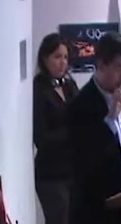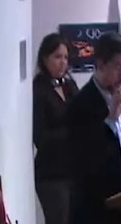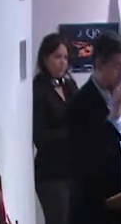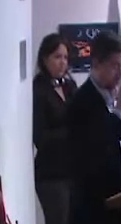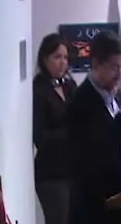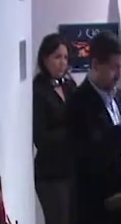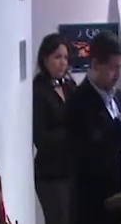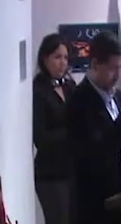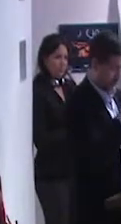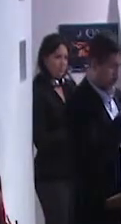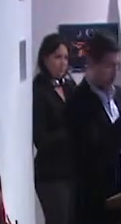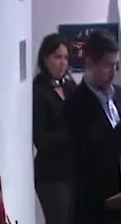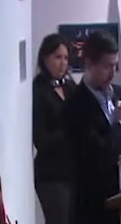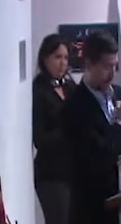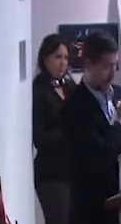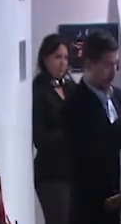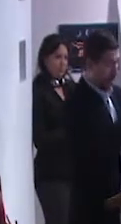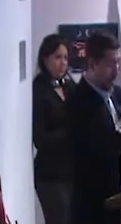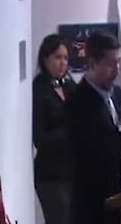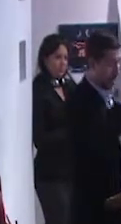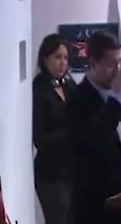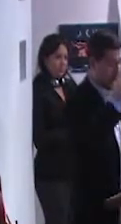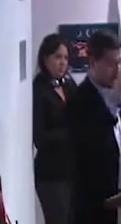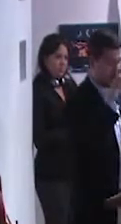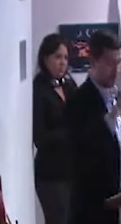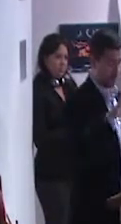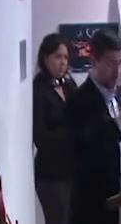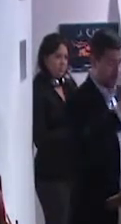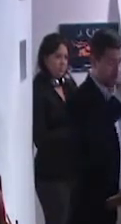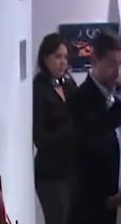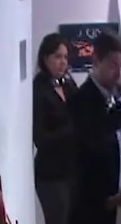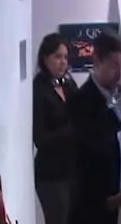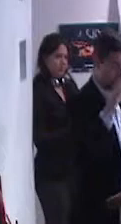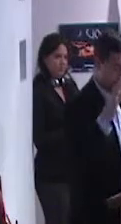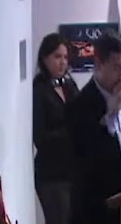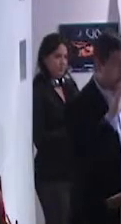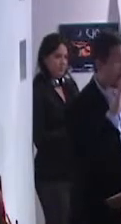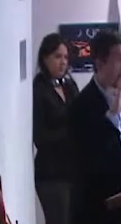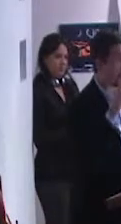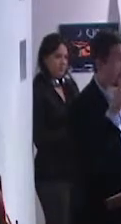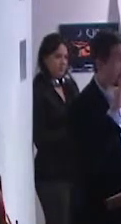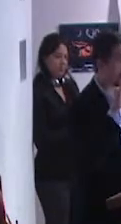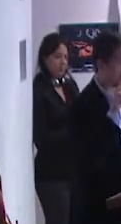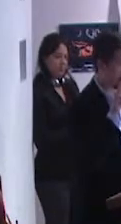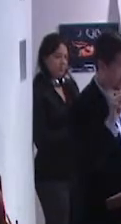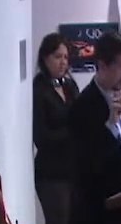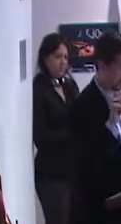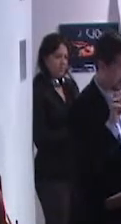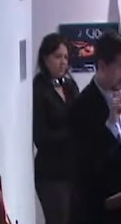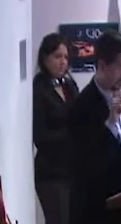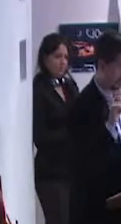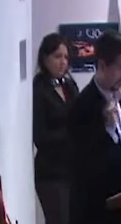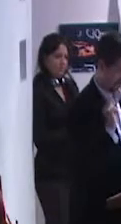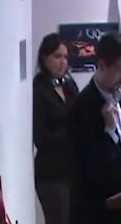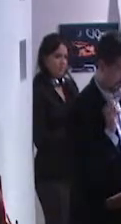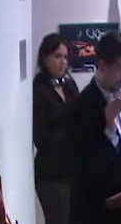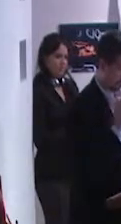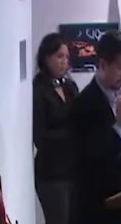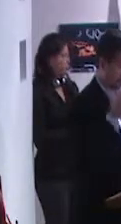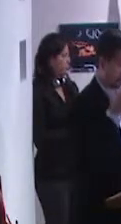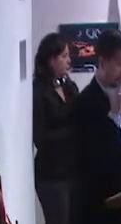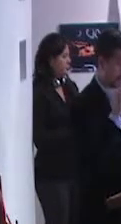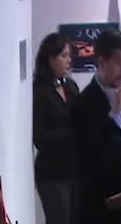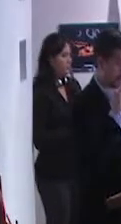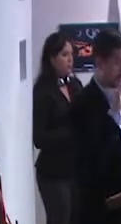Agregado de la Corporación Universitaria de la Embajada de